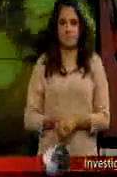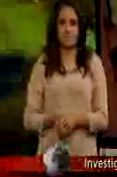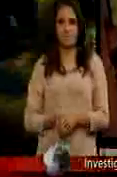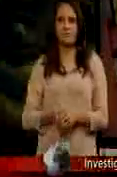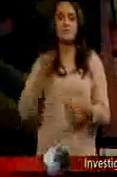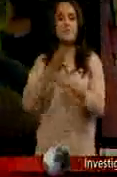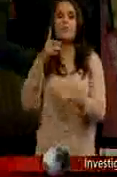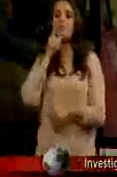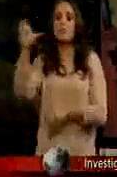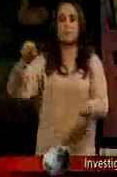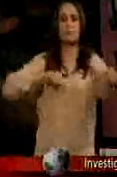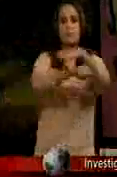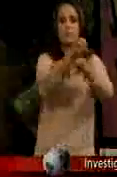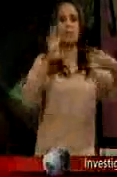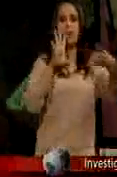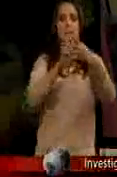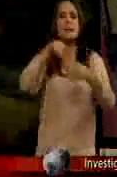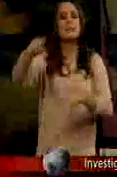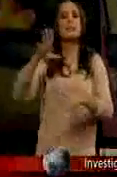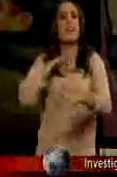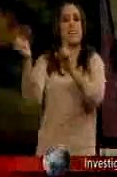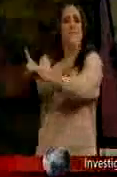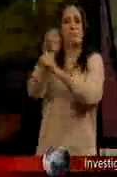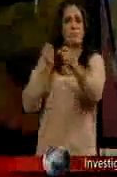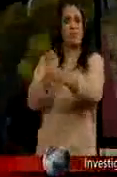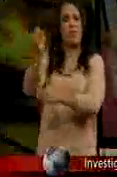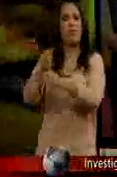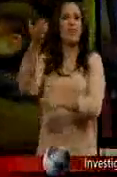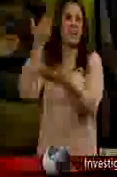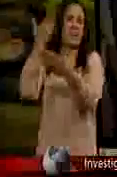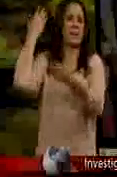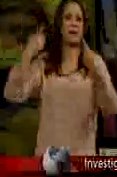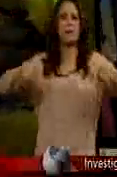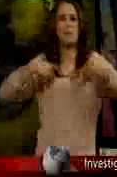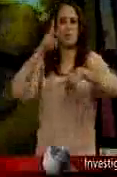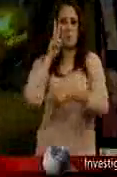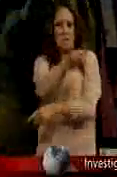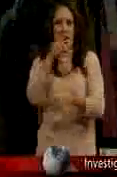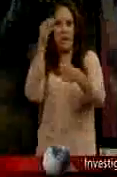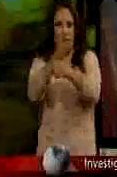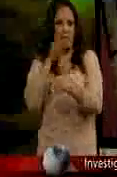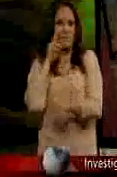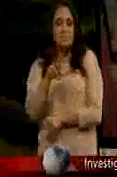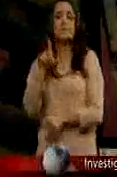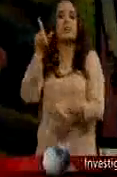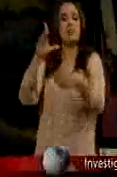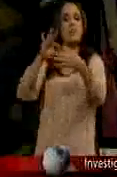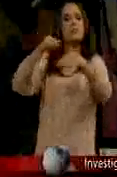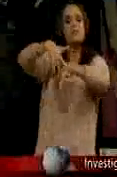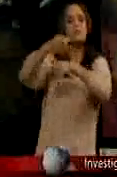Consignan al policía capitalino Que participó En esta agresión Que usted está viendo Agresión contra manifestantes En la marcha